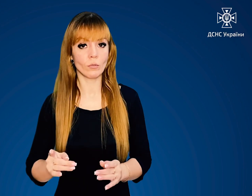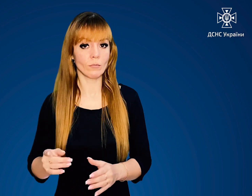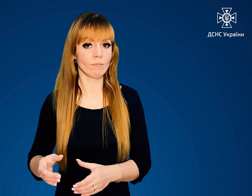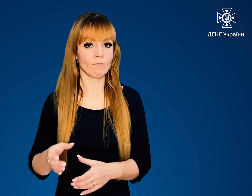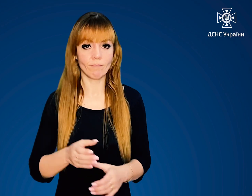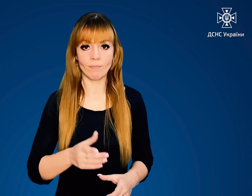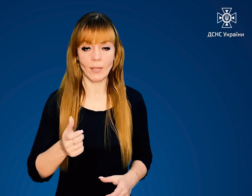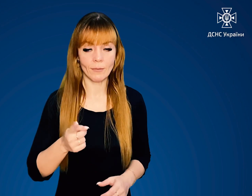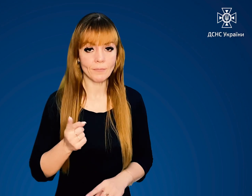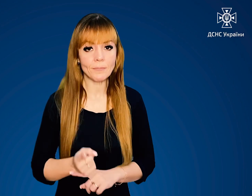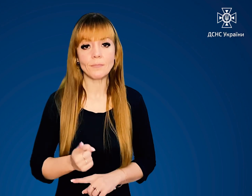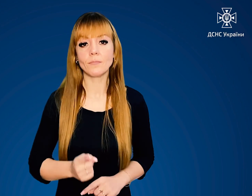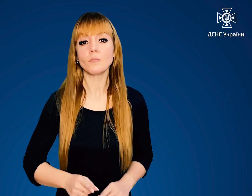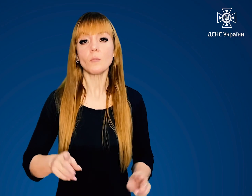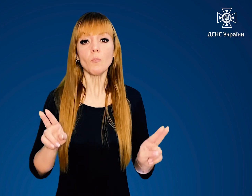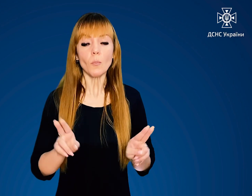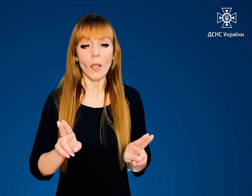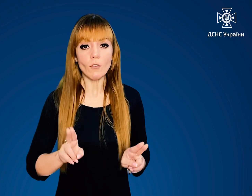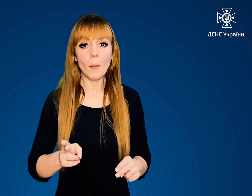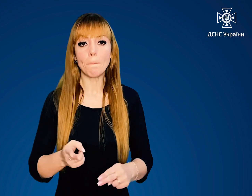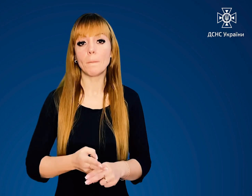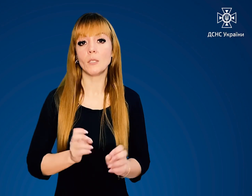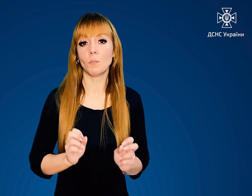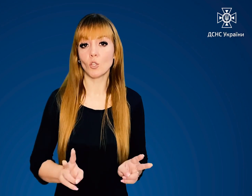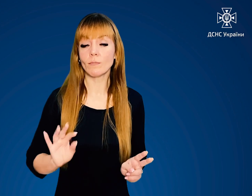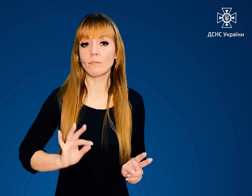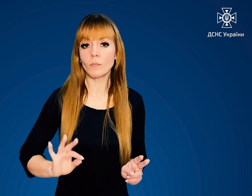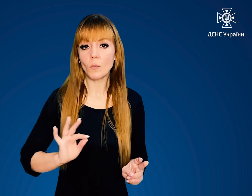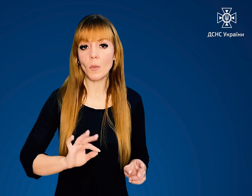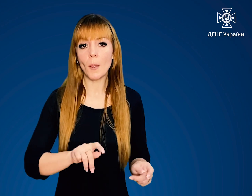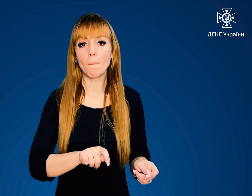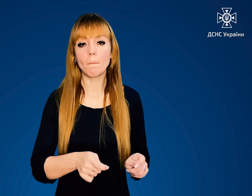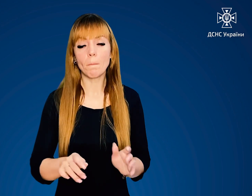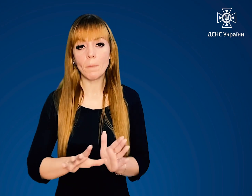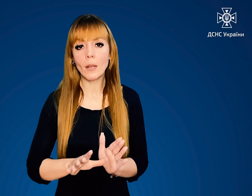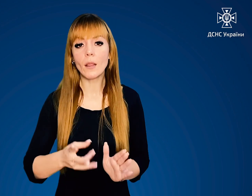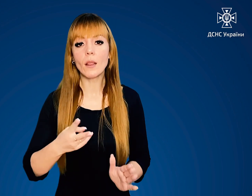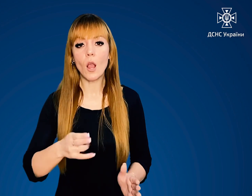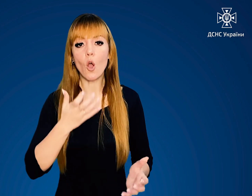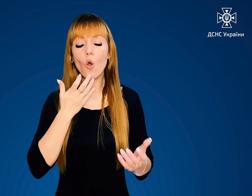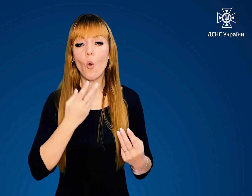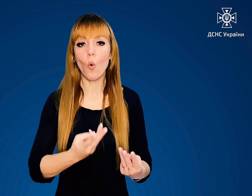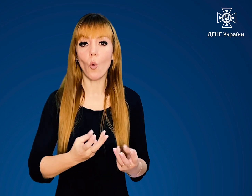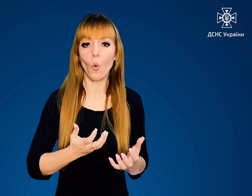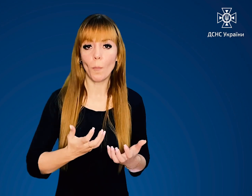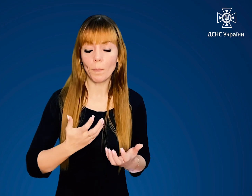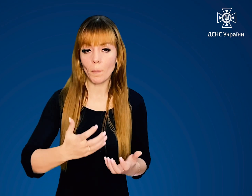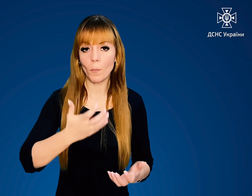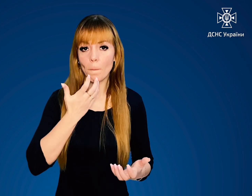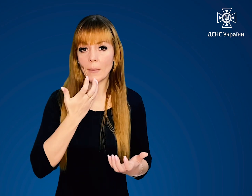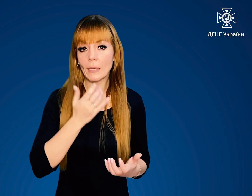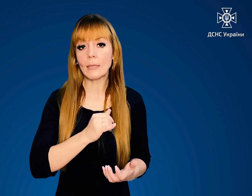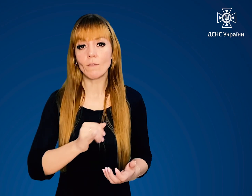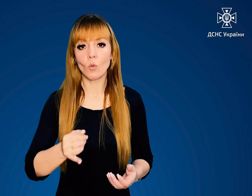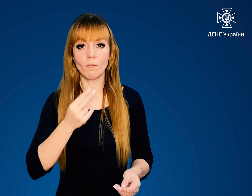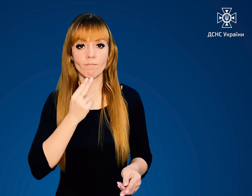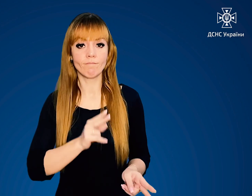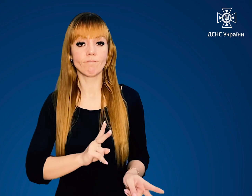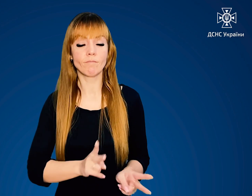гуртожитків Правила безпечного користування приладами для обігріву та приготування їжі